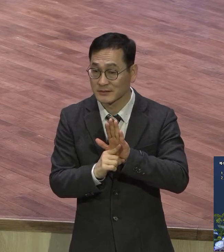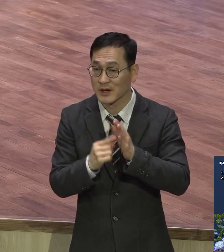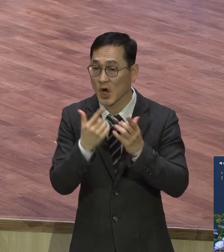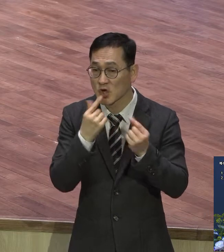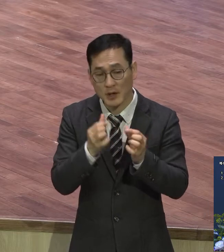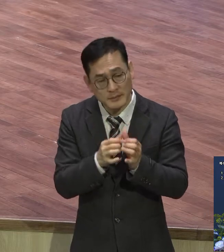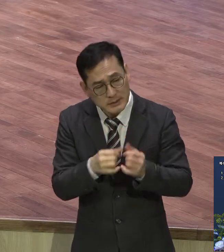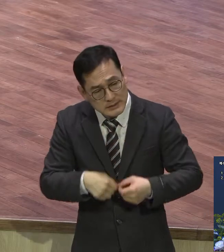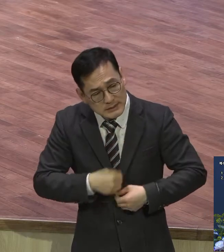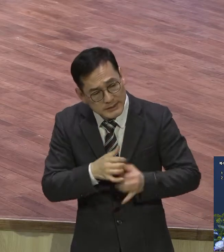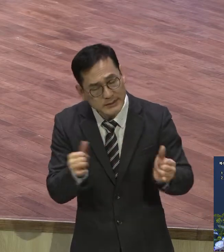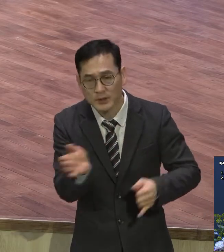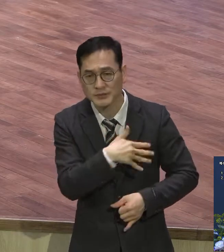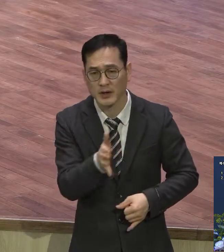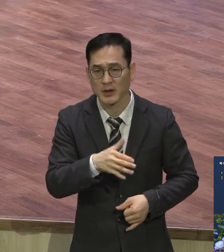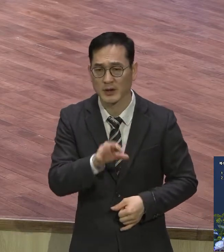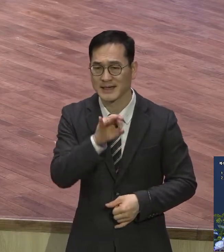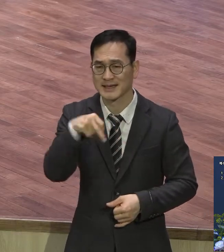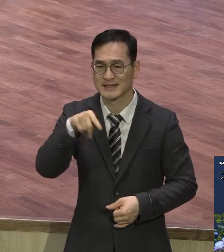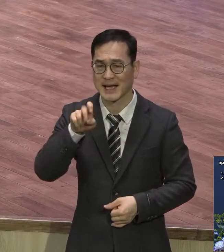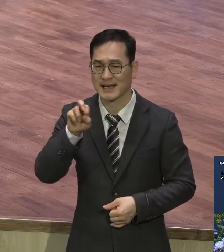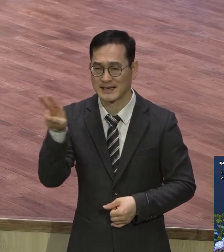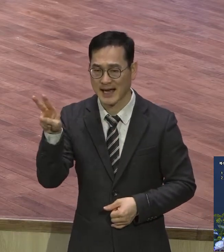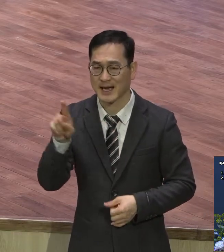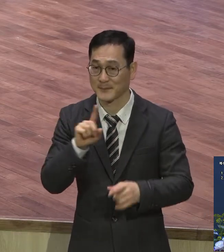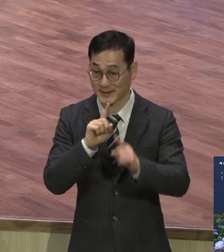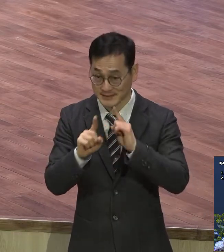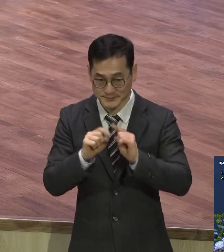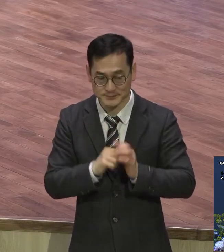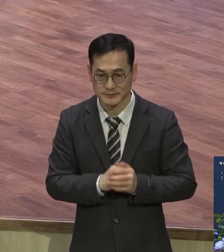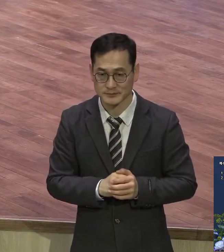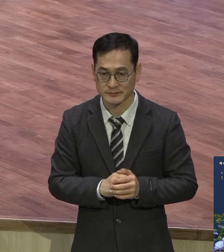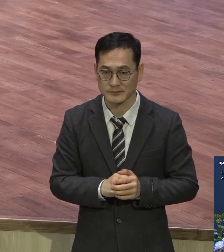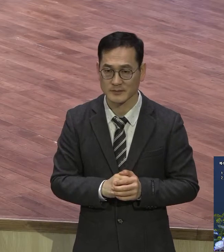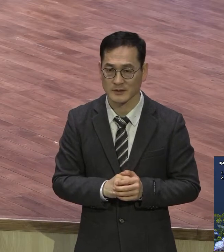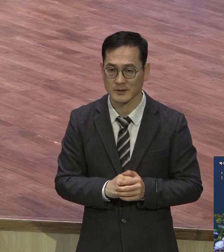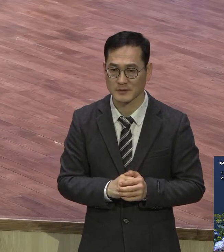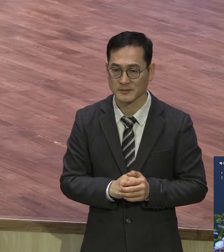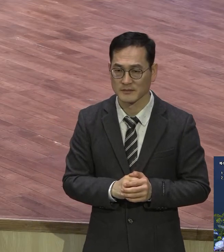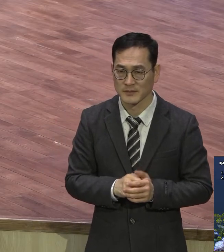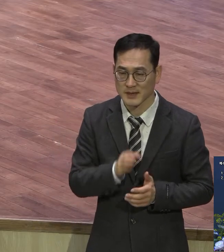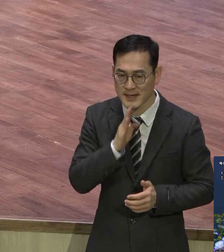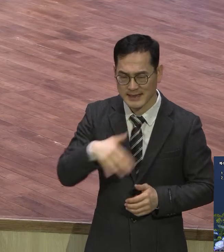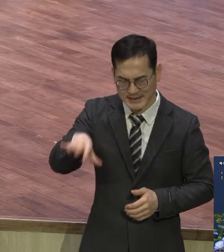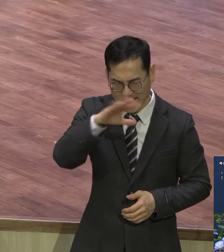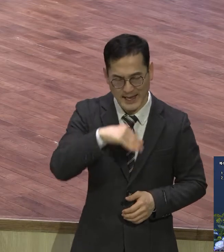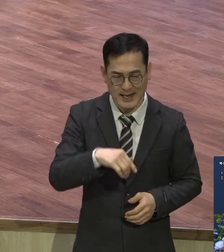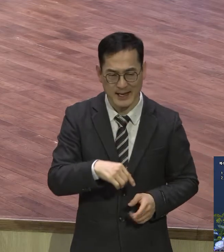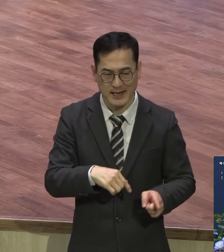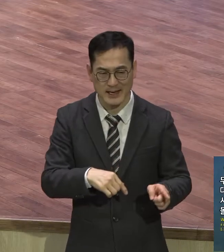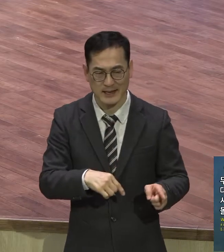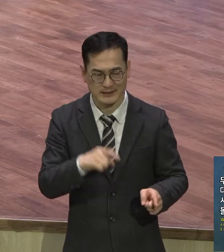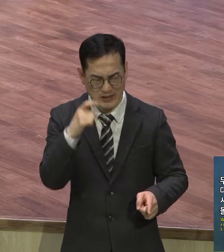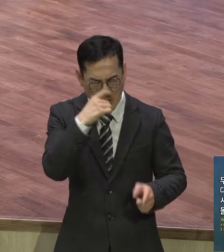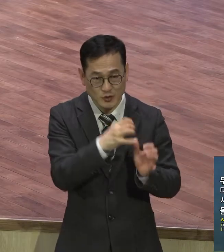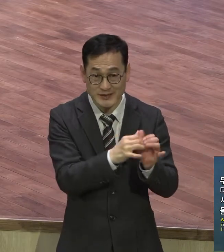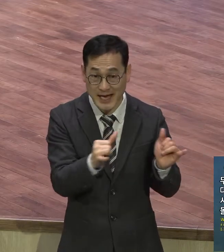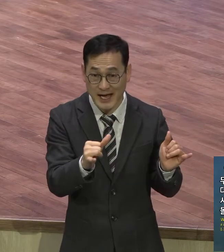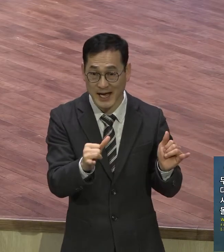이사의 64장 사제를 보면 물은 우리는 다 부정한 자 같아서 우리의 의는 다 더러운 옷